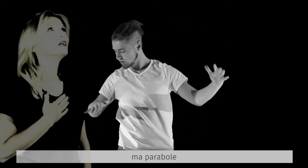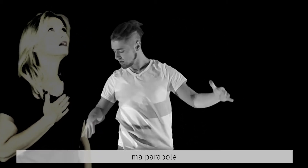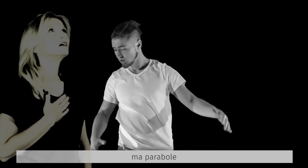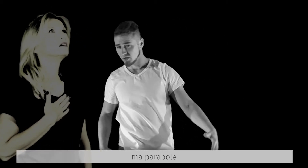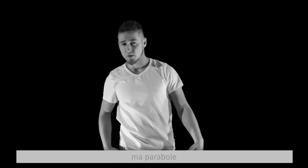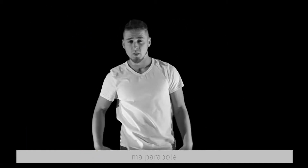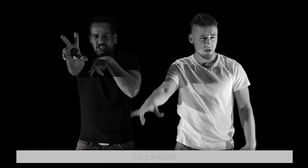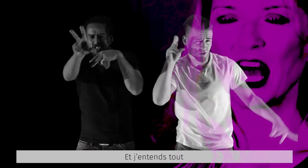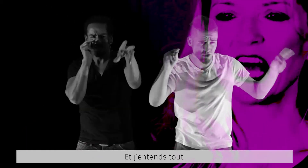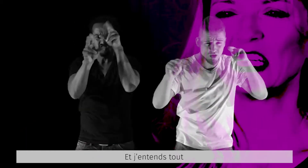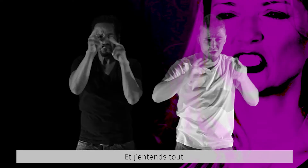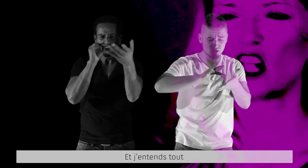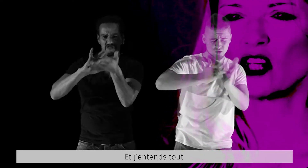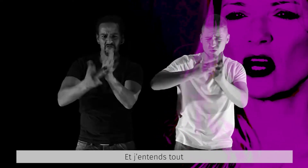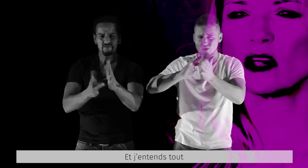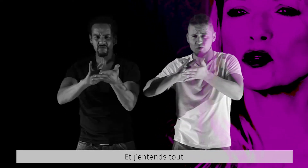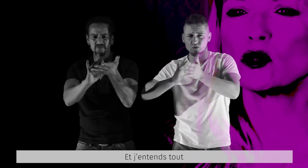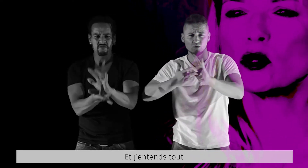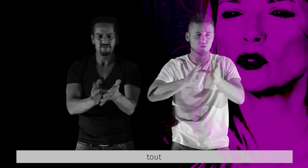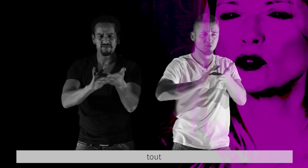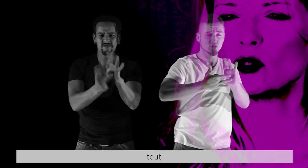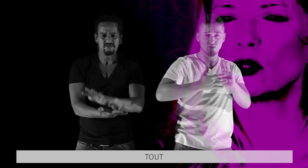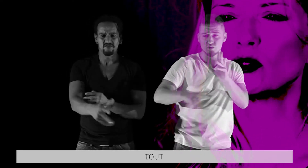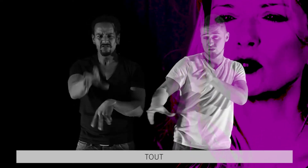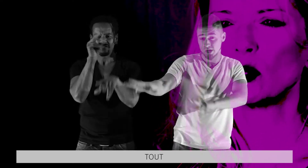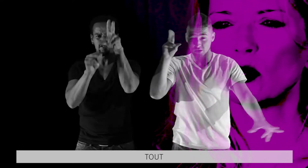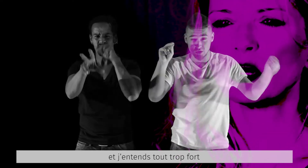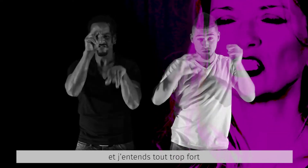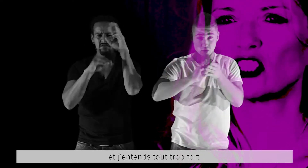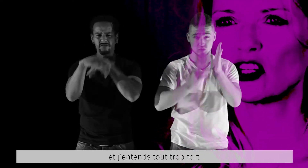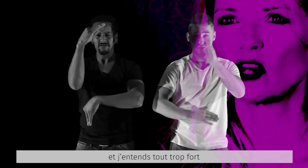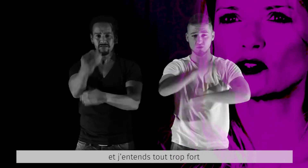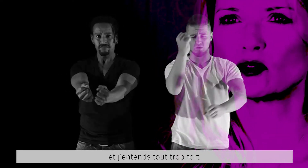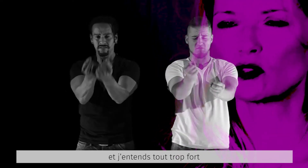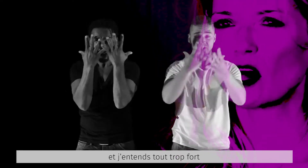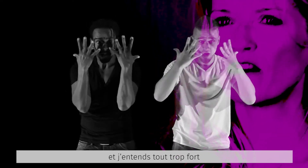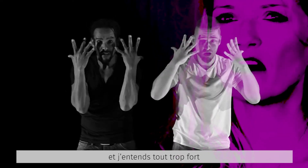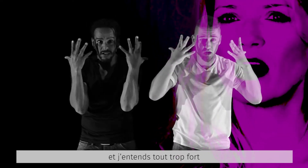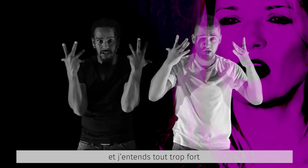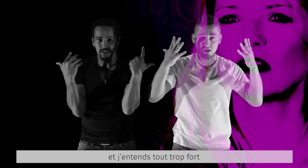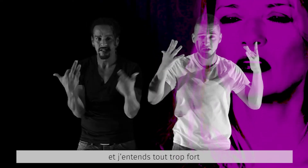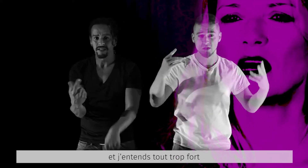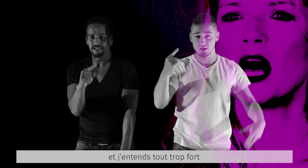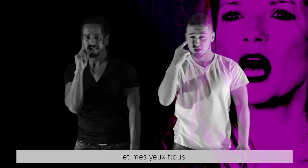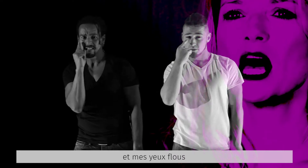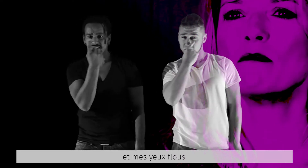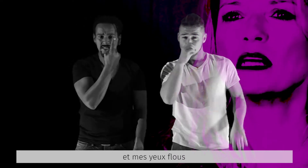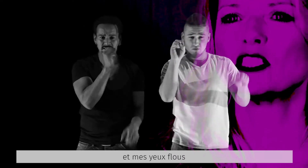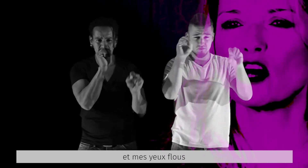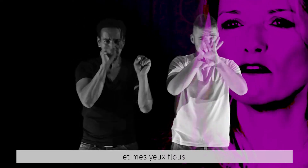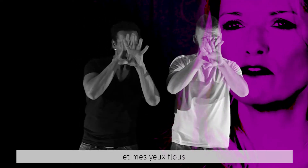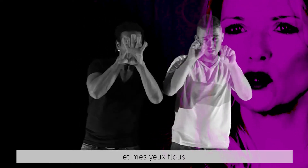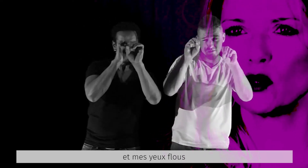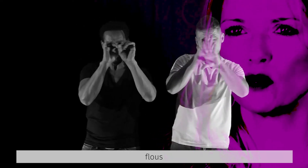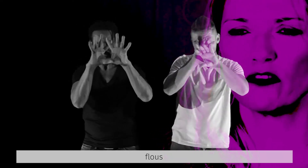Et j'entends tout, tout, tout Et j'entends tout trop fort Et mes yeux